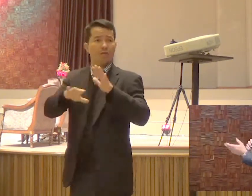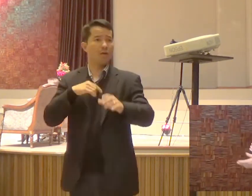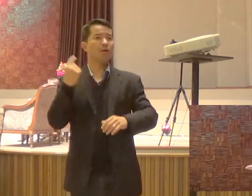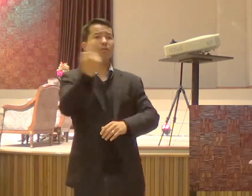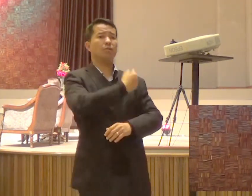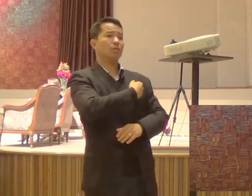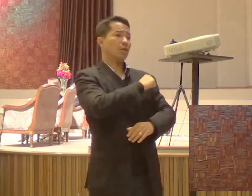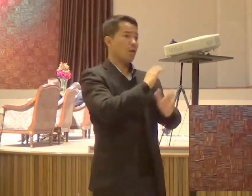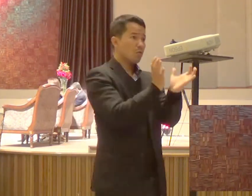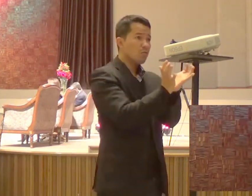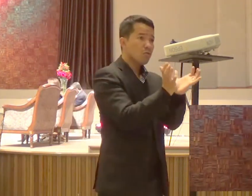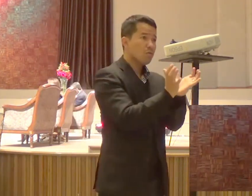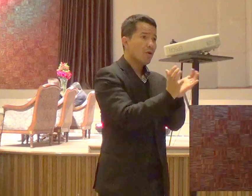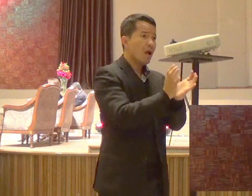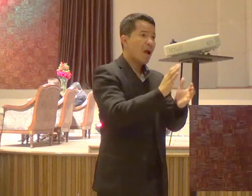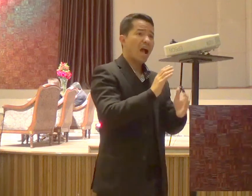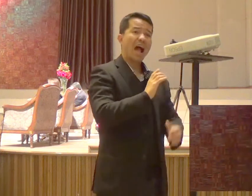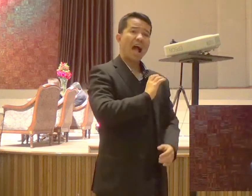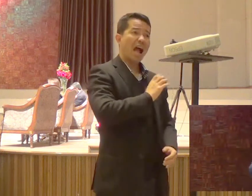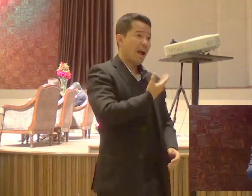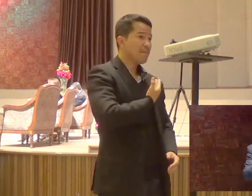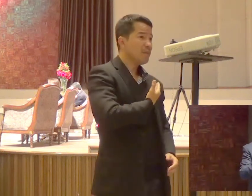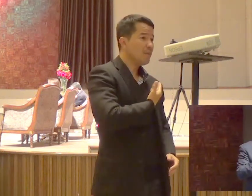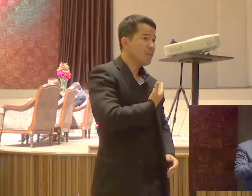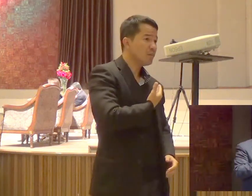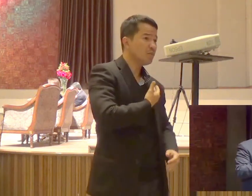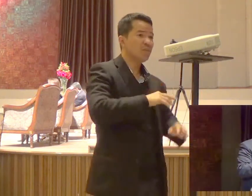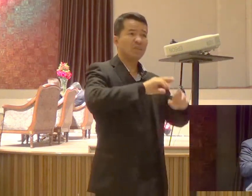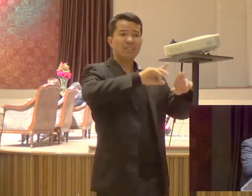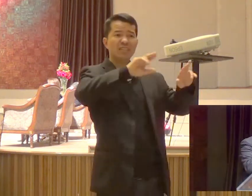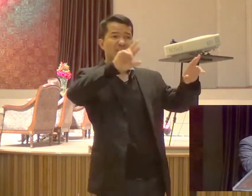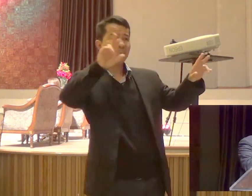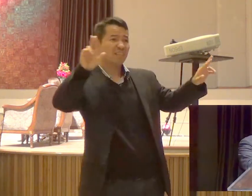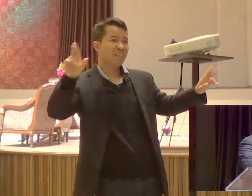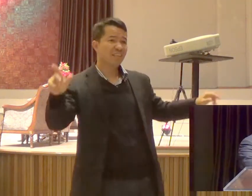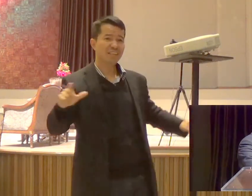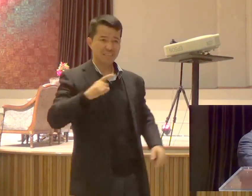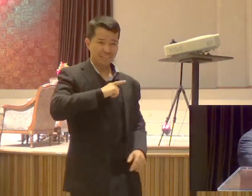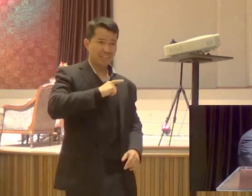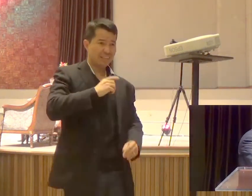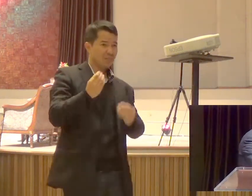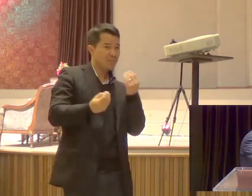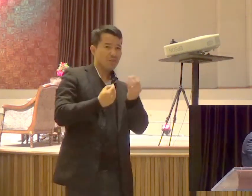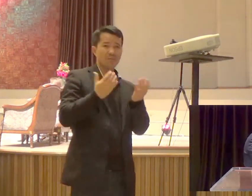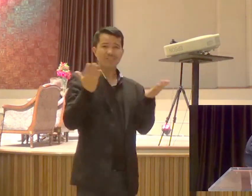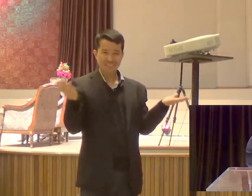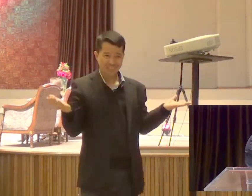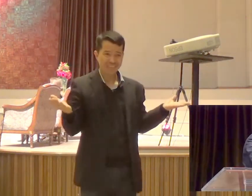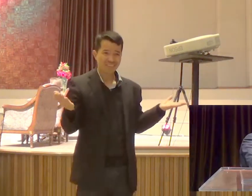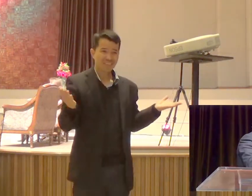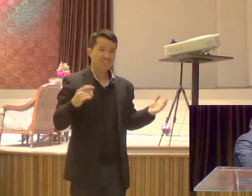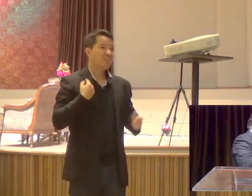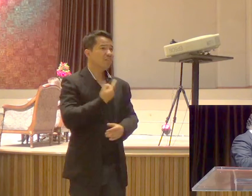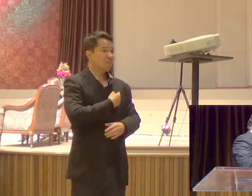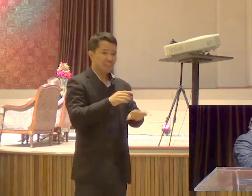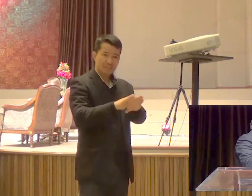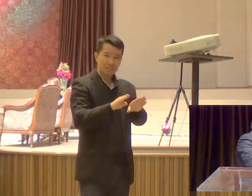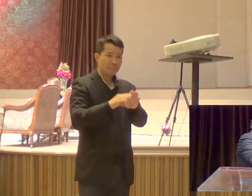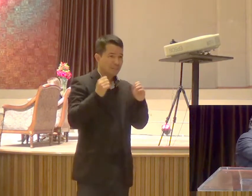de amigos Temos relacionamentos com pessoas E acabamos influenciando essas pessoas De alguma maneira Somos